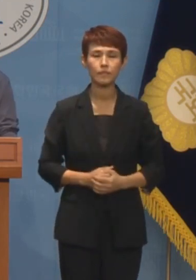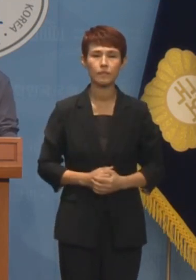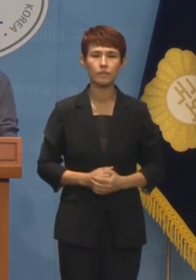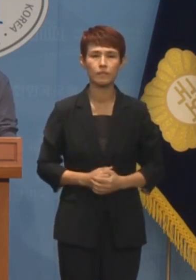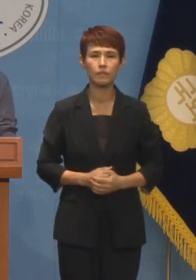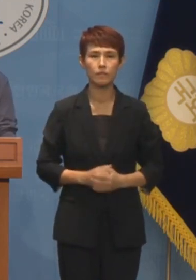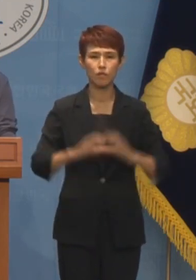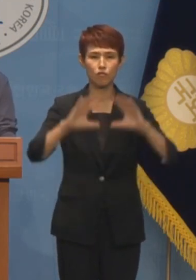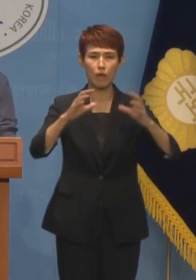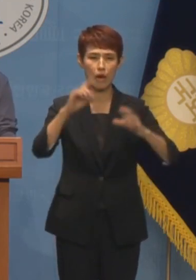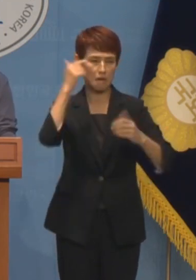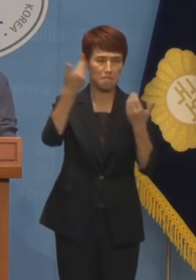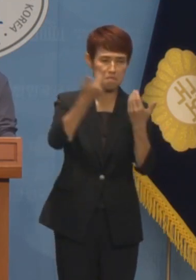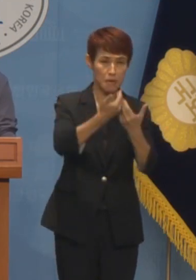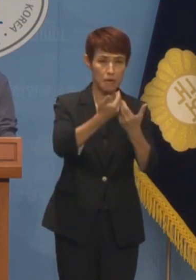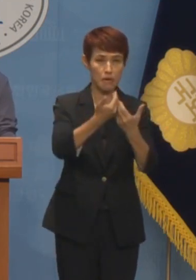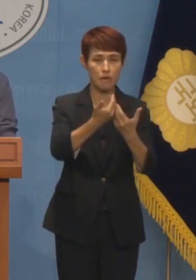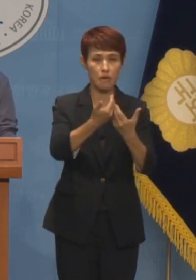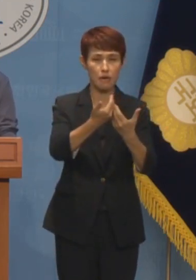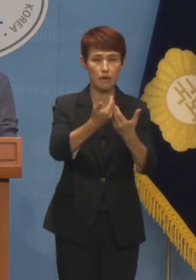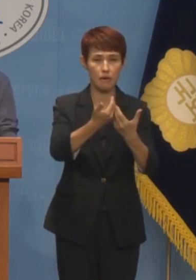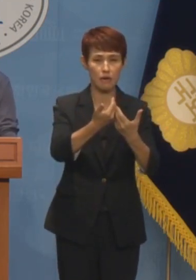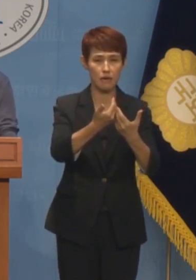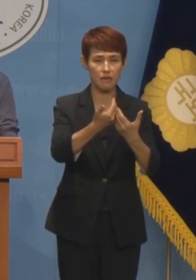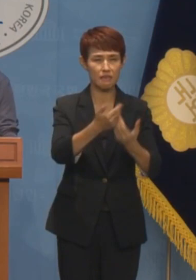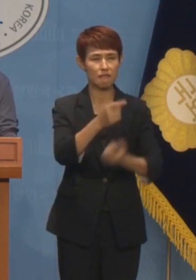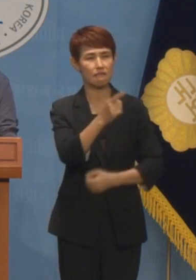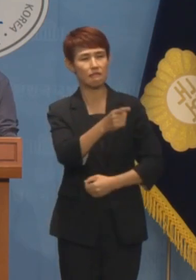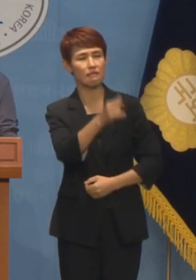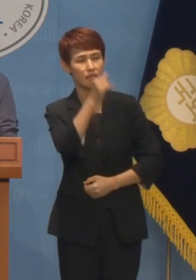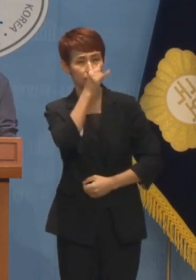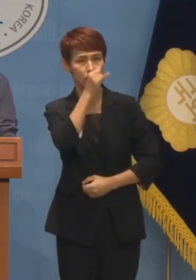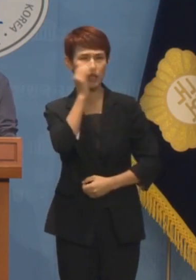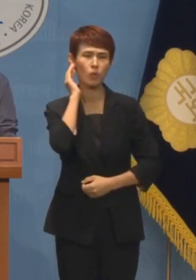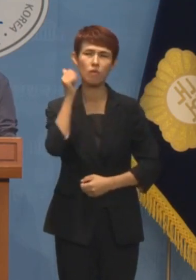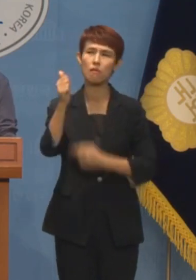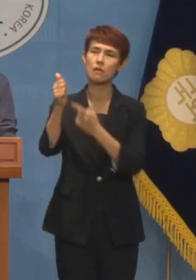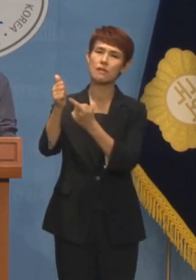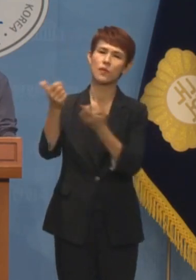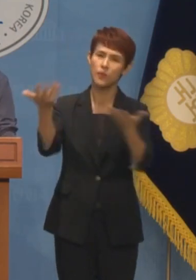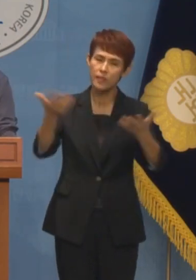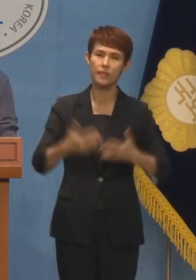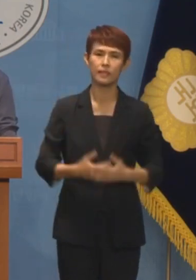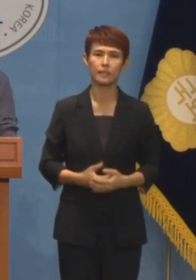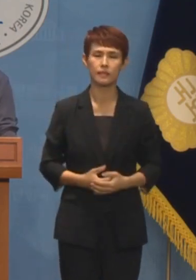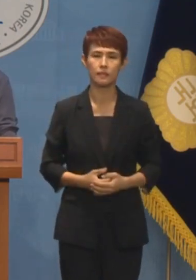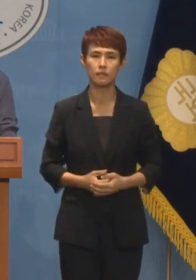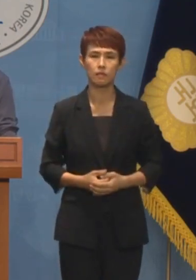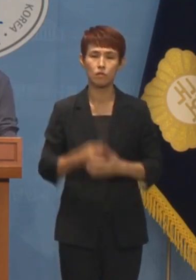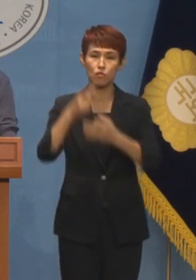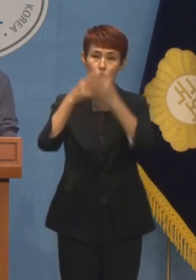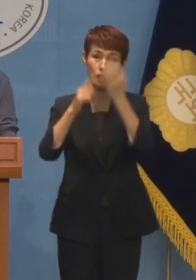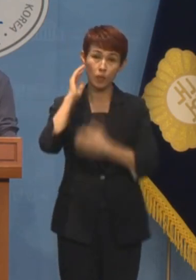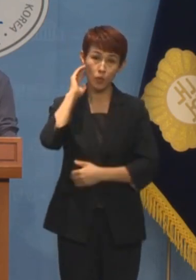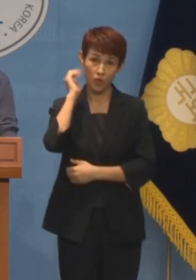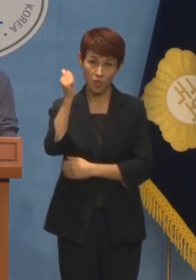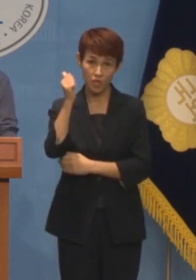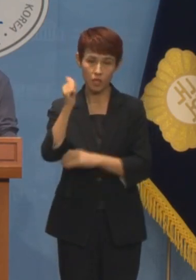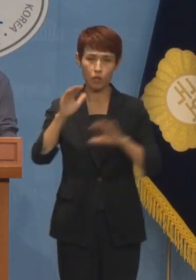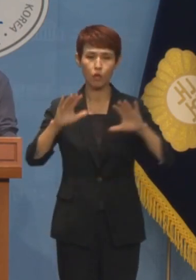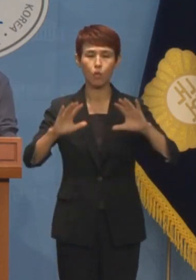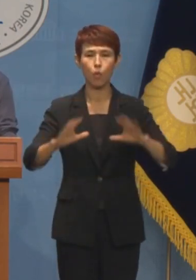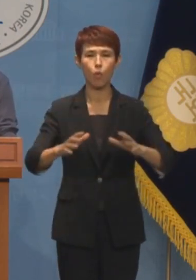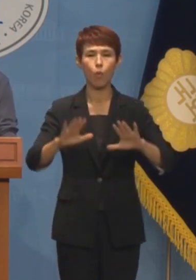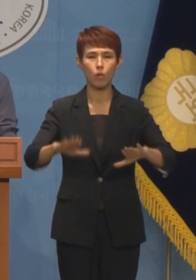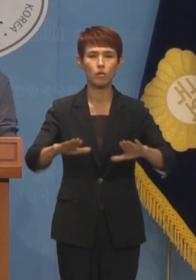반국가 세력 망상에 사로잡힌 대통령을 어떻게 해야 합니까? 윤석열 대통령이 오늘 국무회의 모두